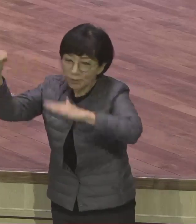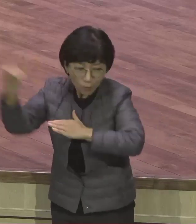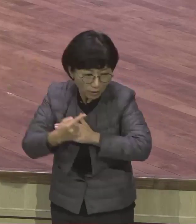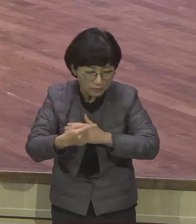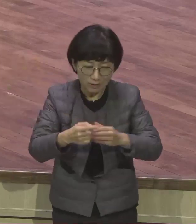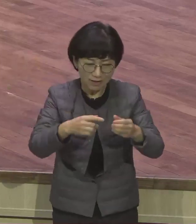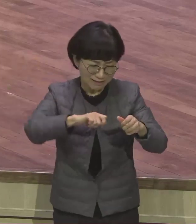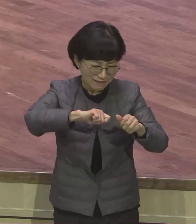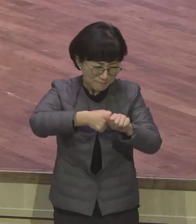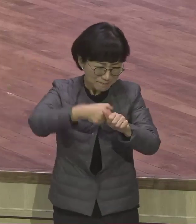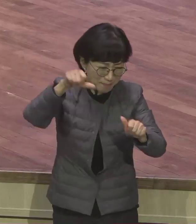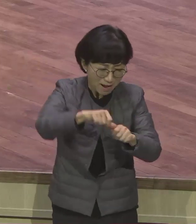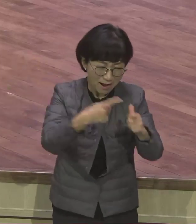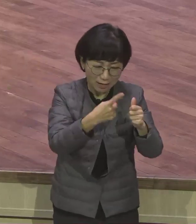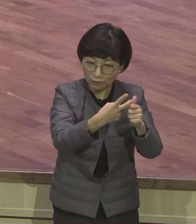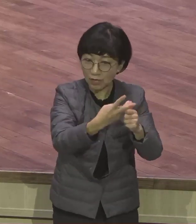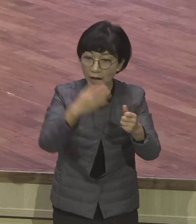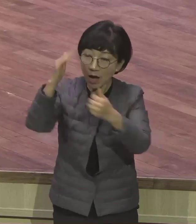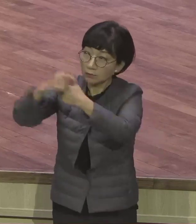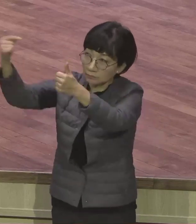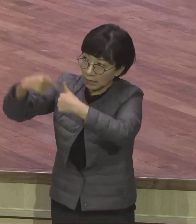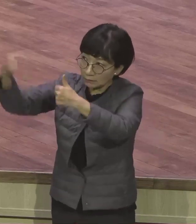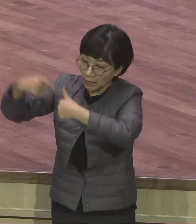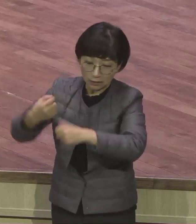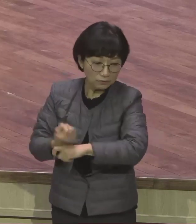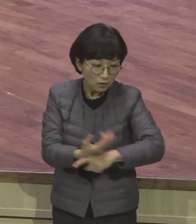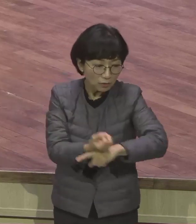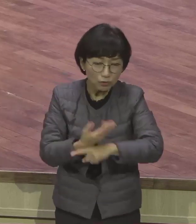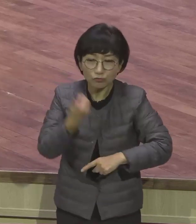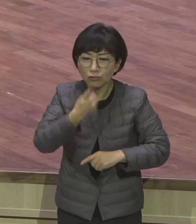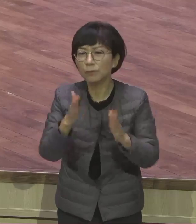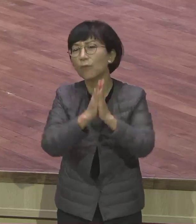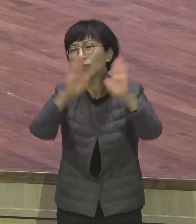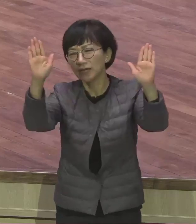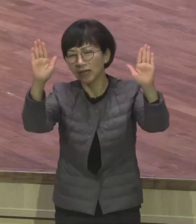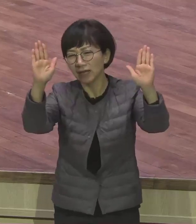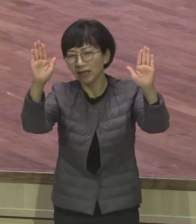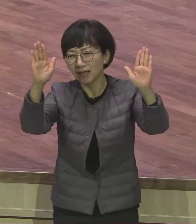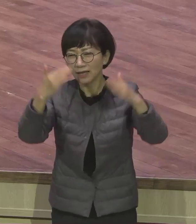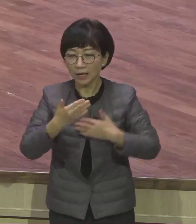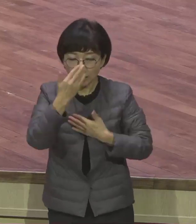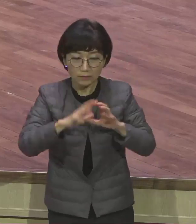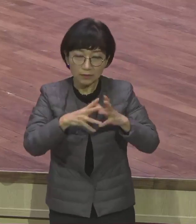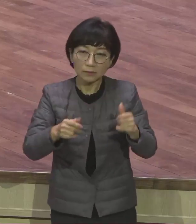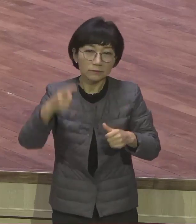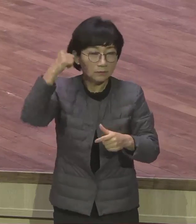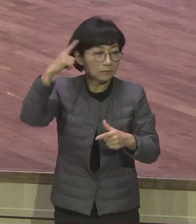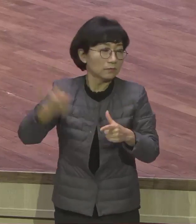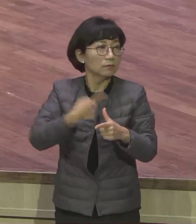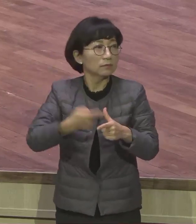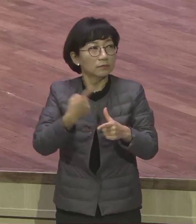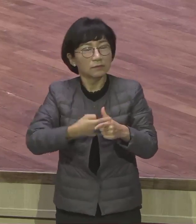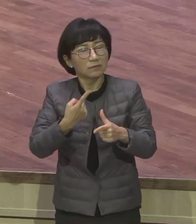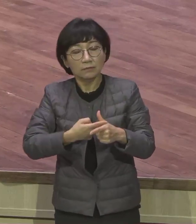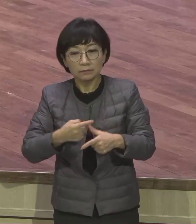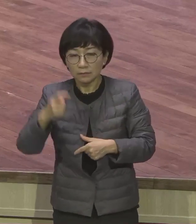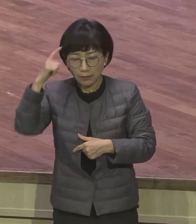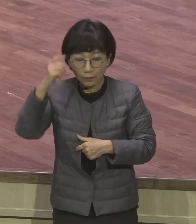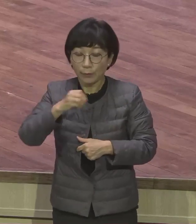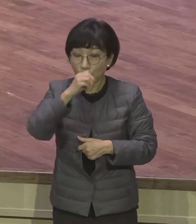따로 한 것밖에 없단 말이에요 불편하면 안 하는 거예요 그냥 고라자손들 돌아가자 다시 우리 노예상